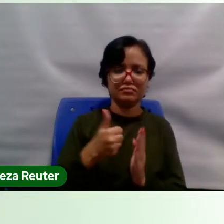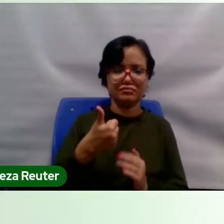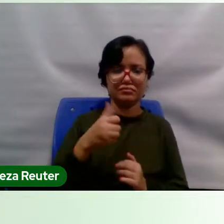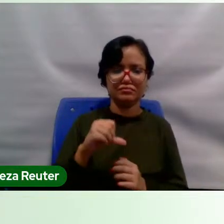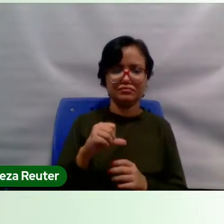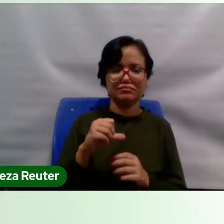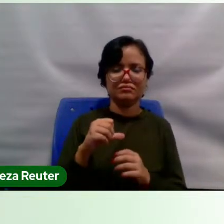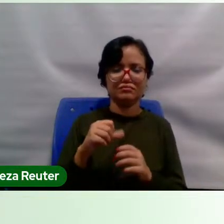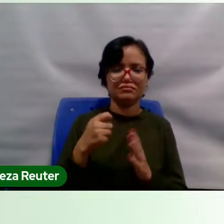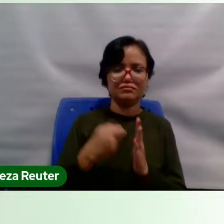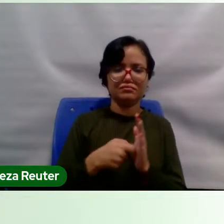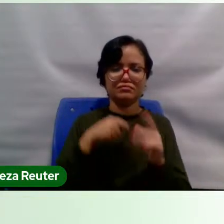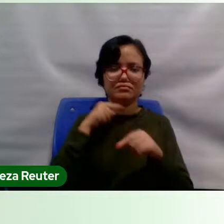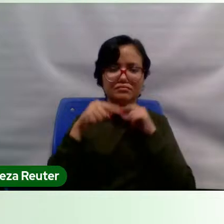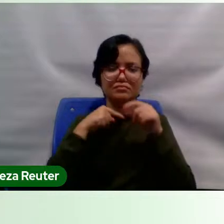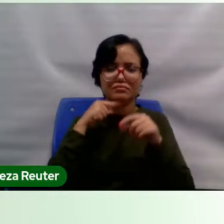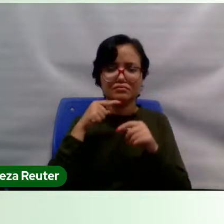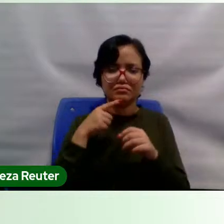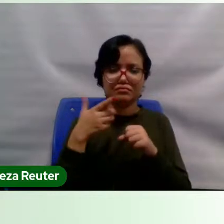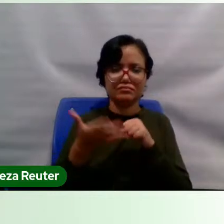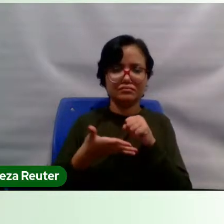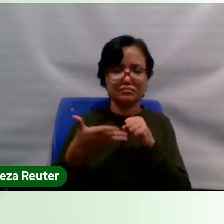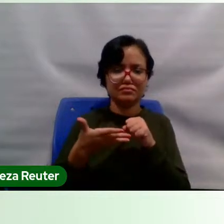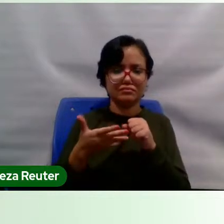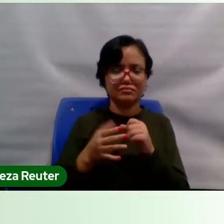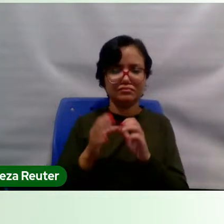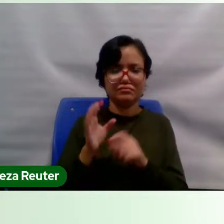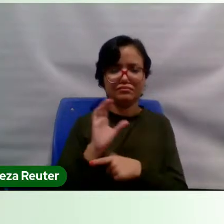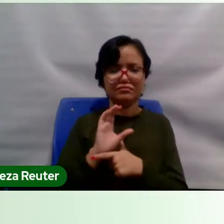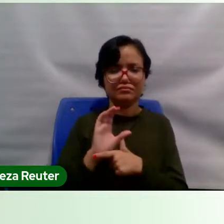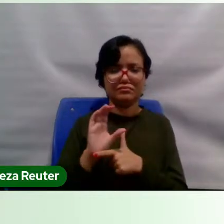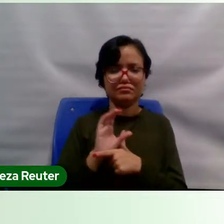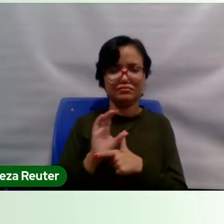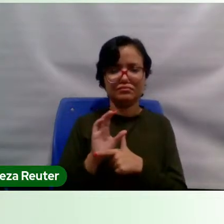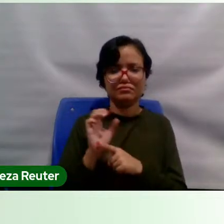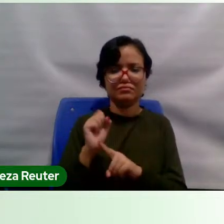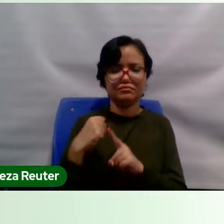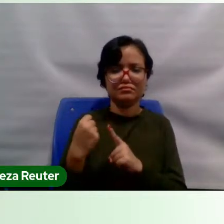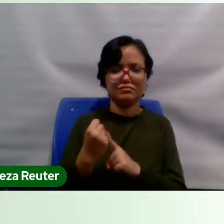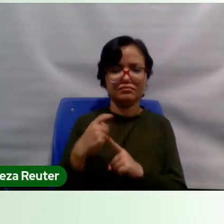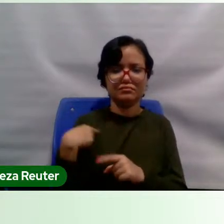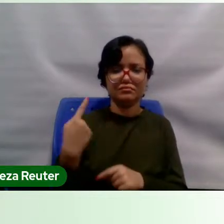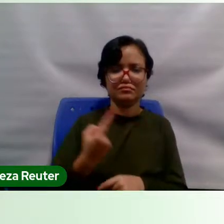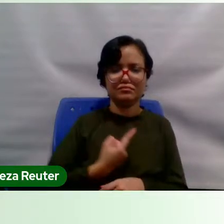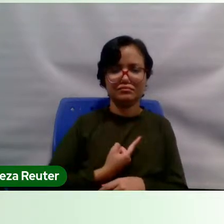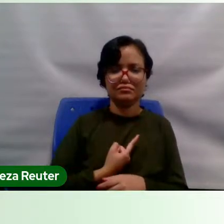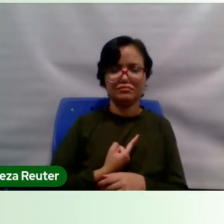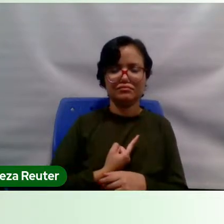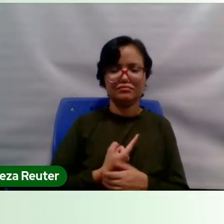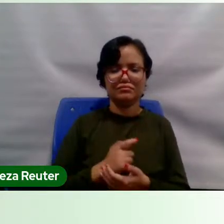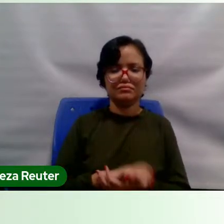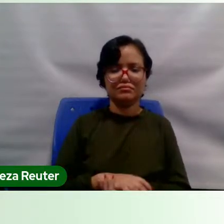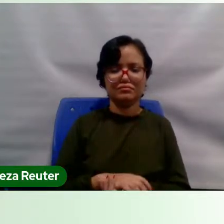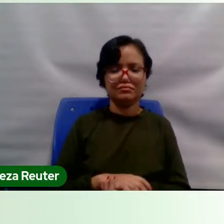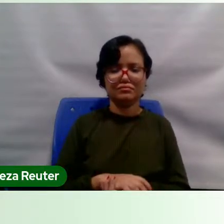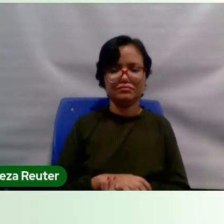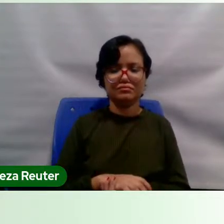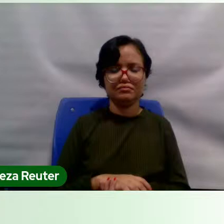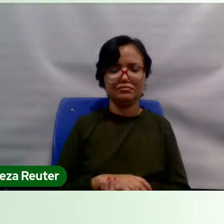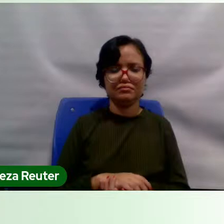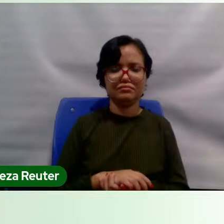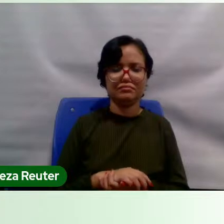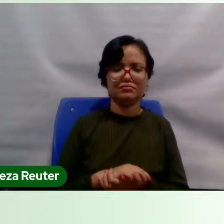questionar os pilares dessa constituição, dessa sociedade que nós somos, digamos assim, herdeira, dessa